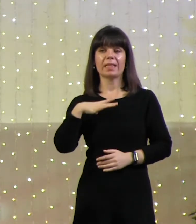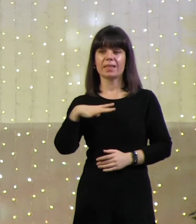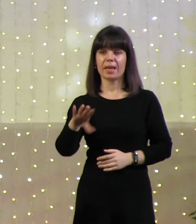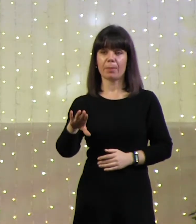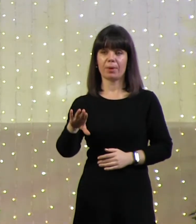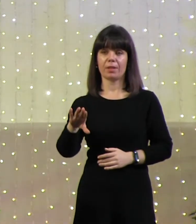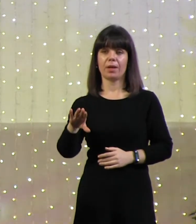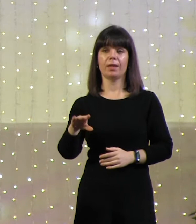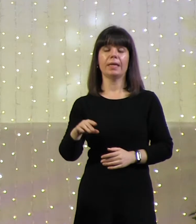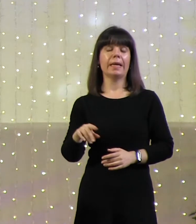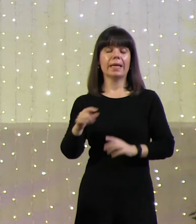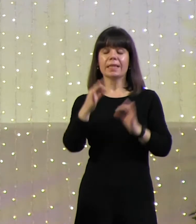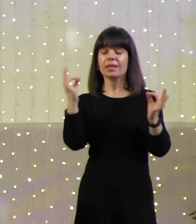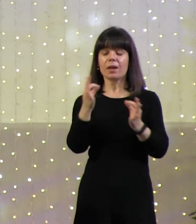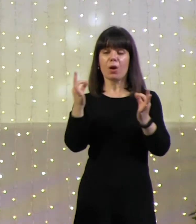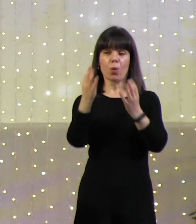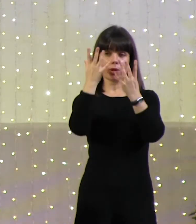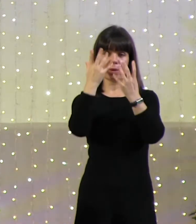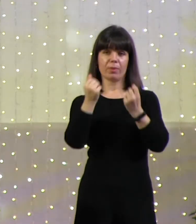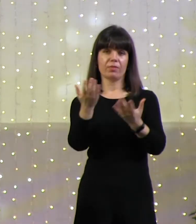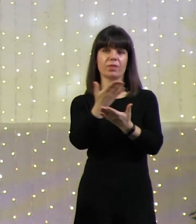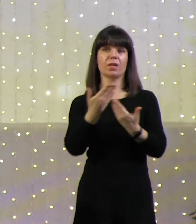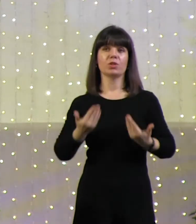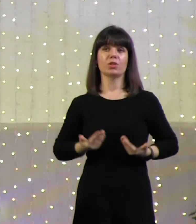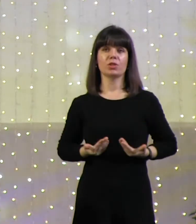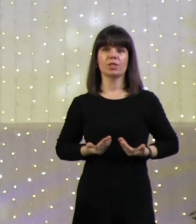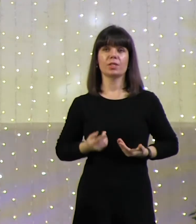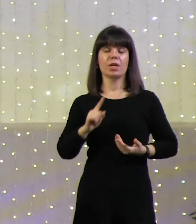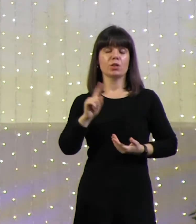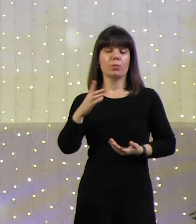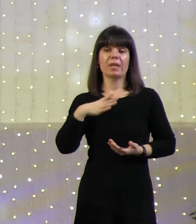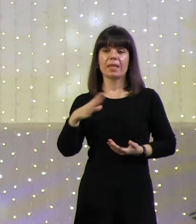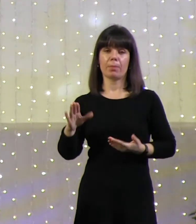никакой тьмы в нашей жизни, никакого тупика.